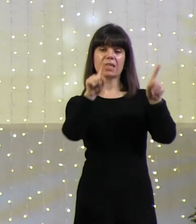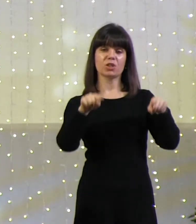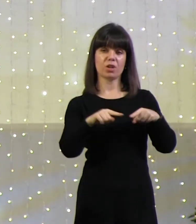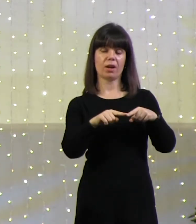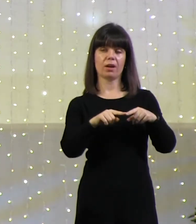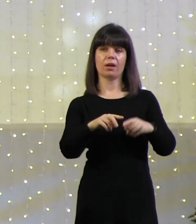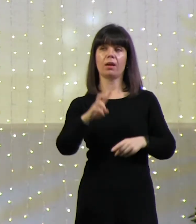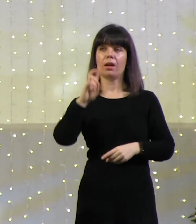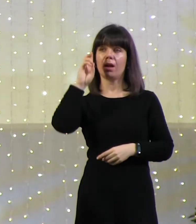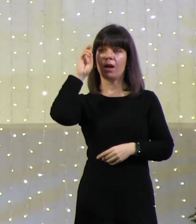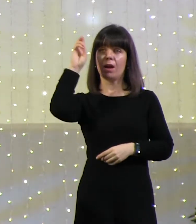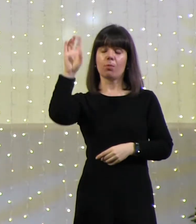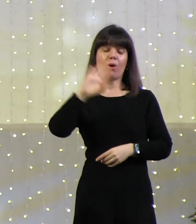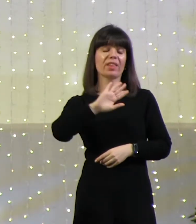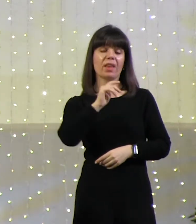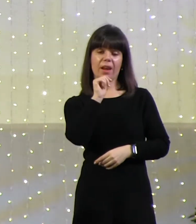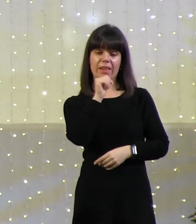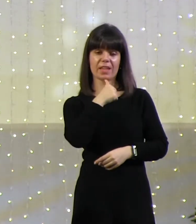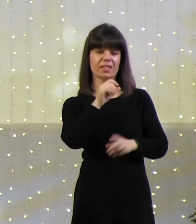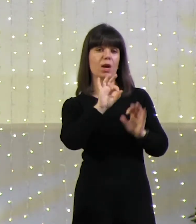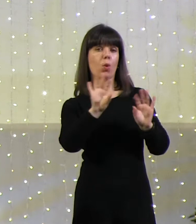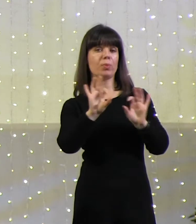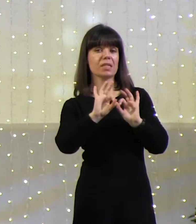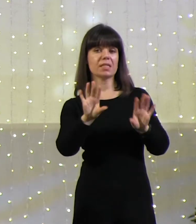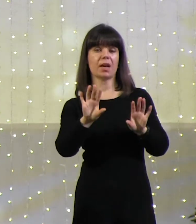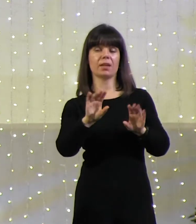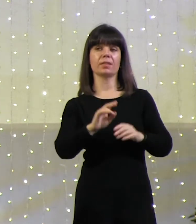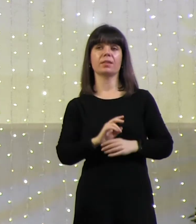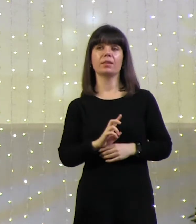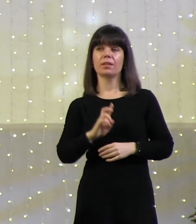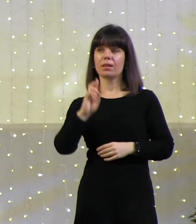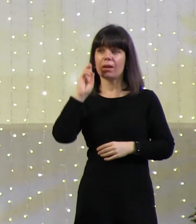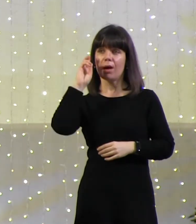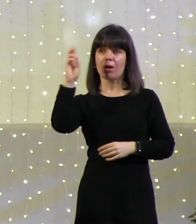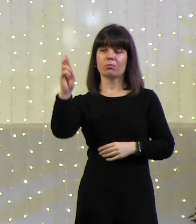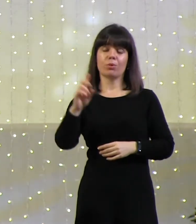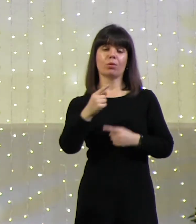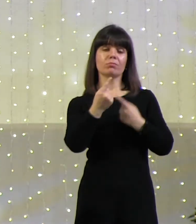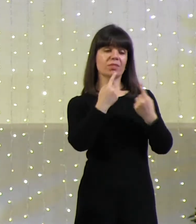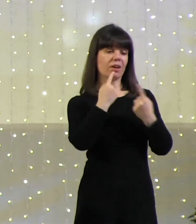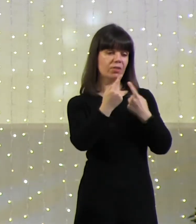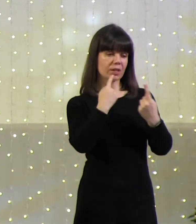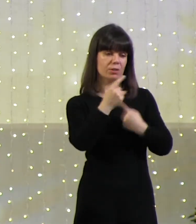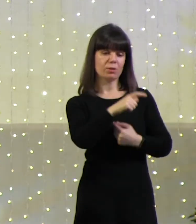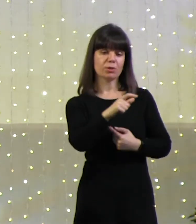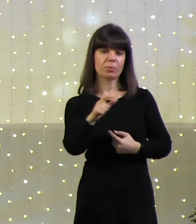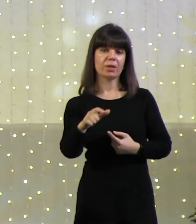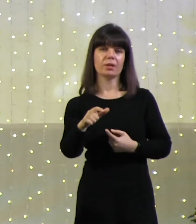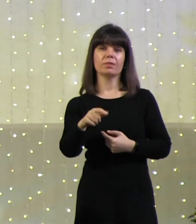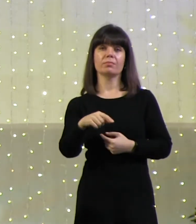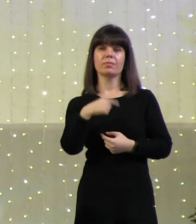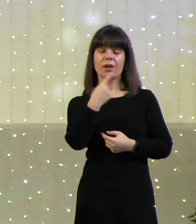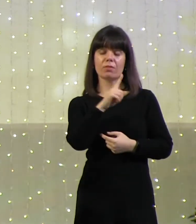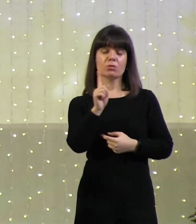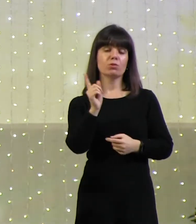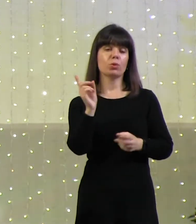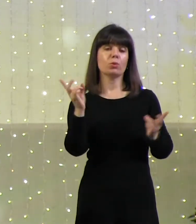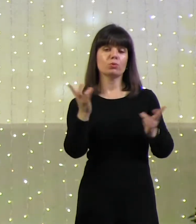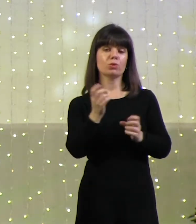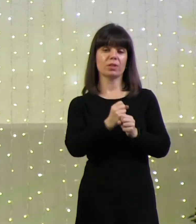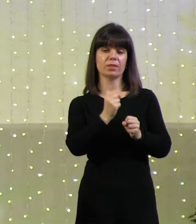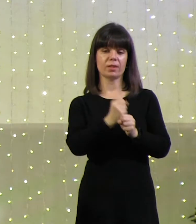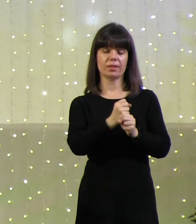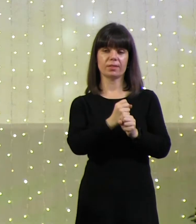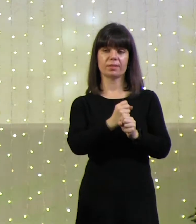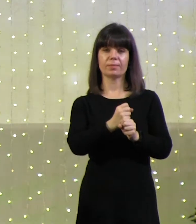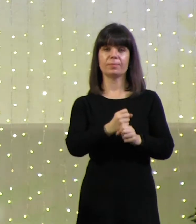Бог не ленился объяснять, Бог не ленился зафиксировать, сформулировать, поставить в условия, где закон мог бы быть записан,